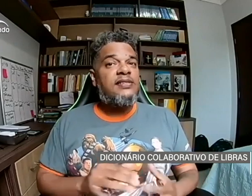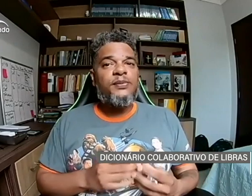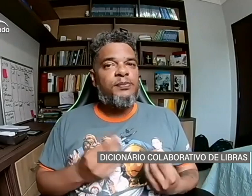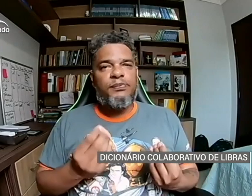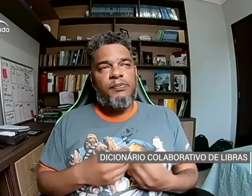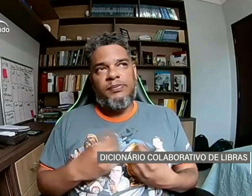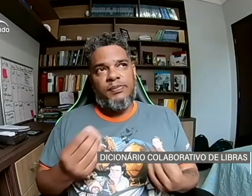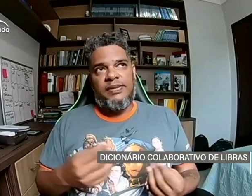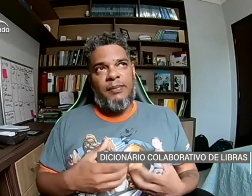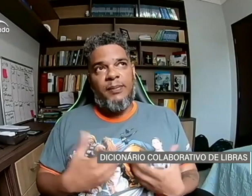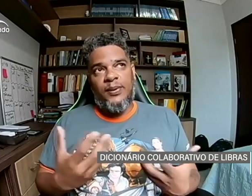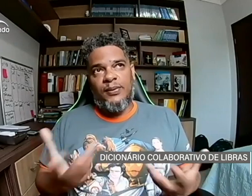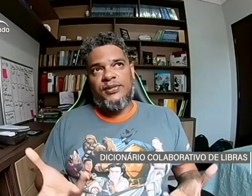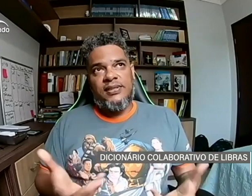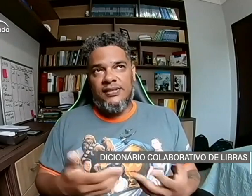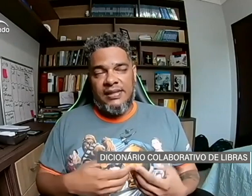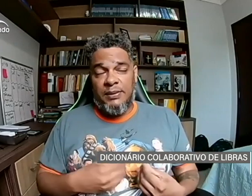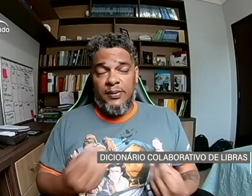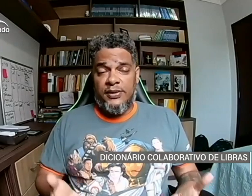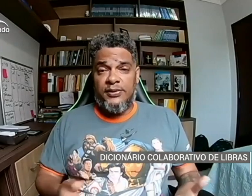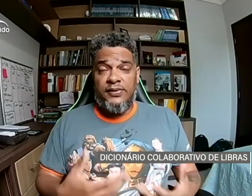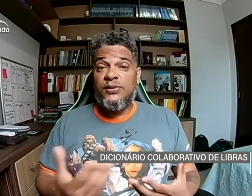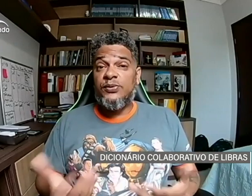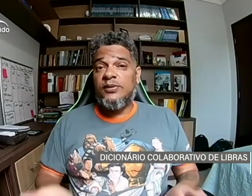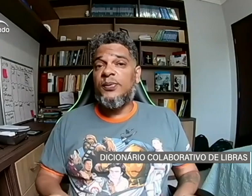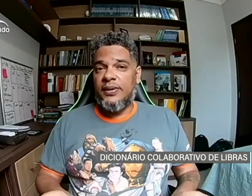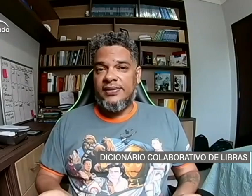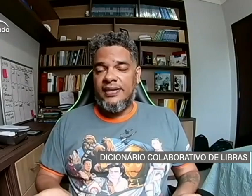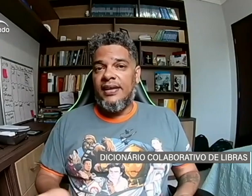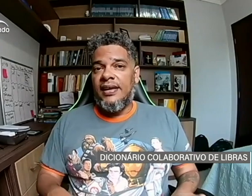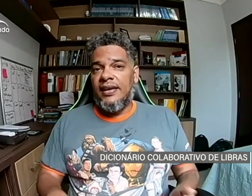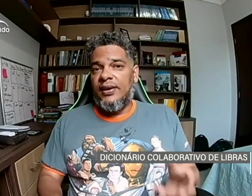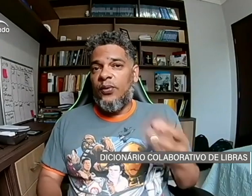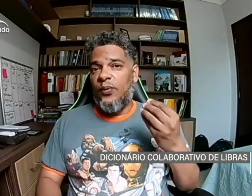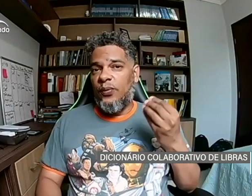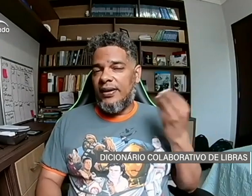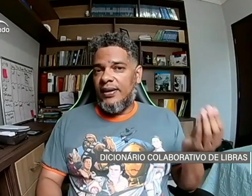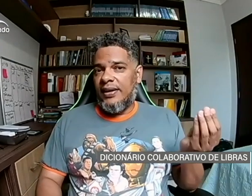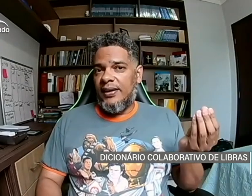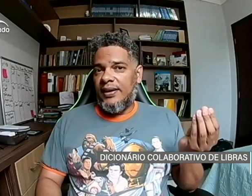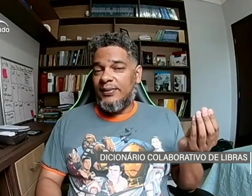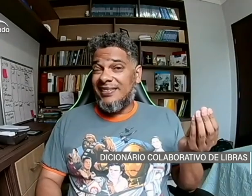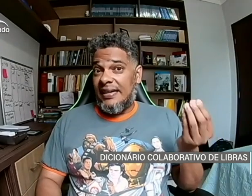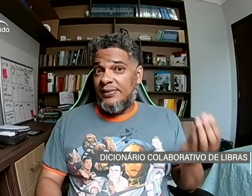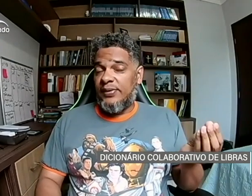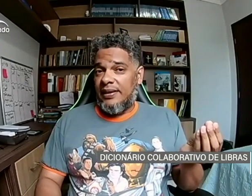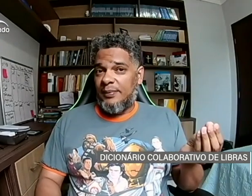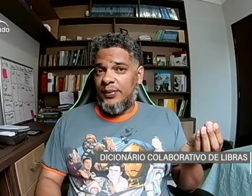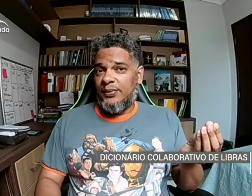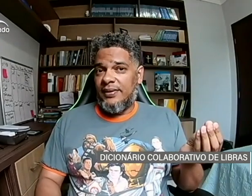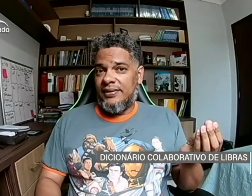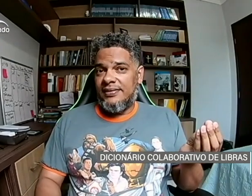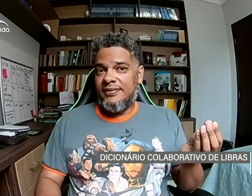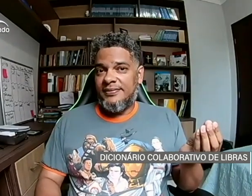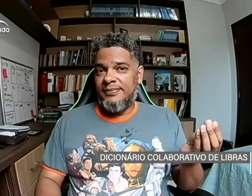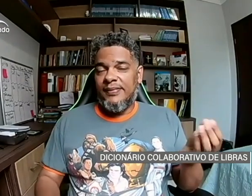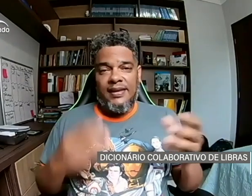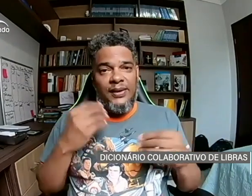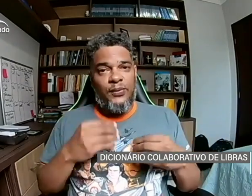a minha biologia... Na minha biologia eu tivesse duas bocas, né? E com uma eu tentasse falar em português e com a